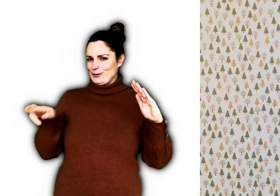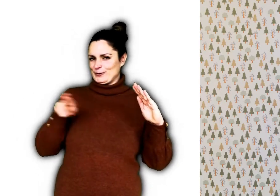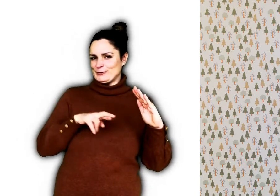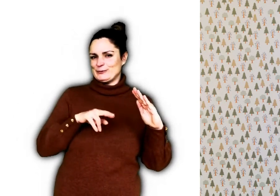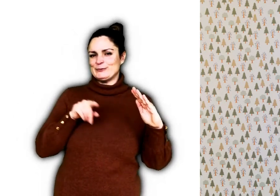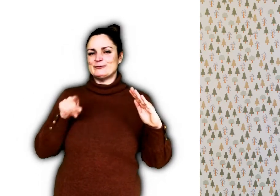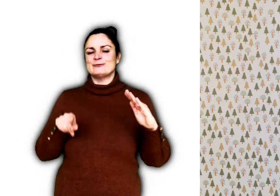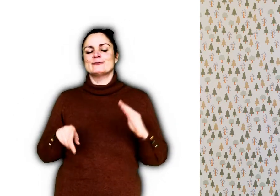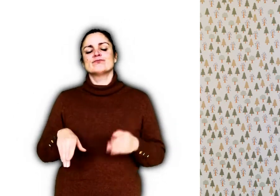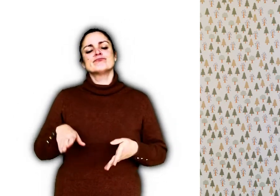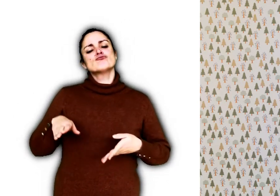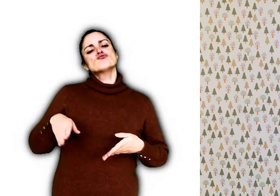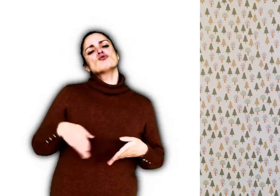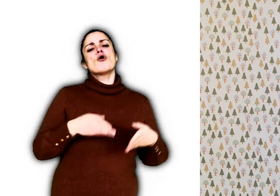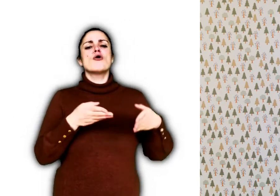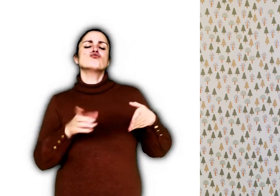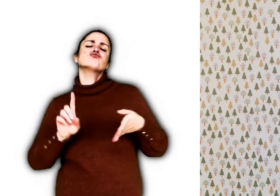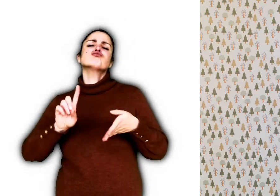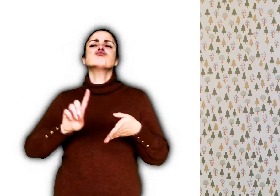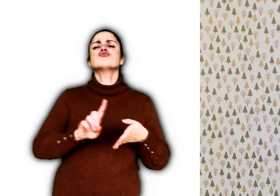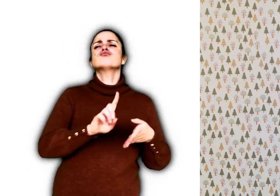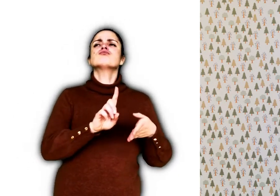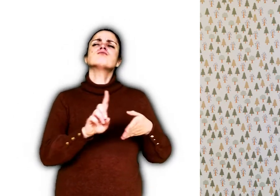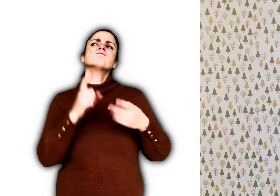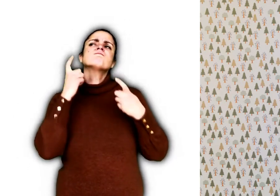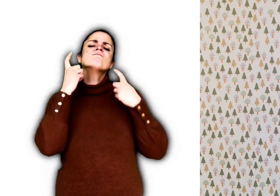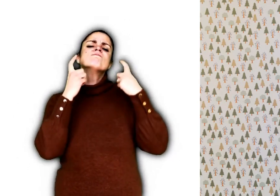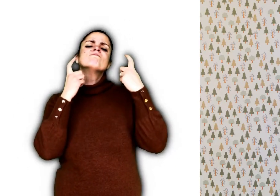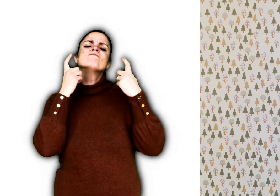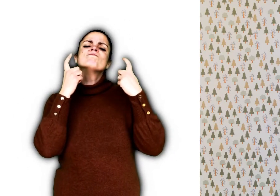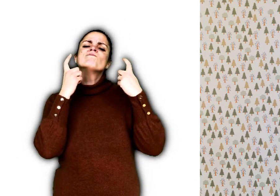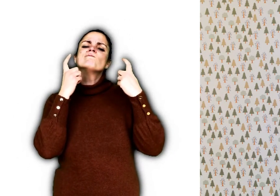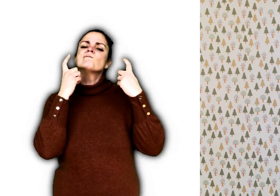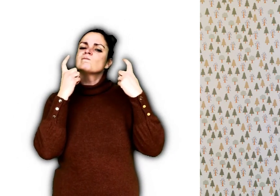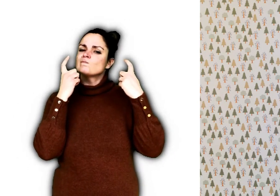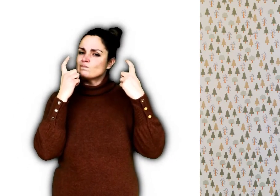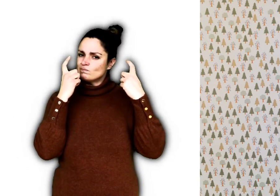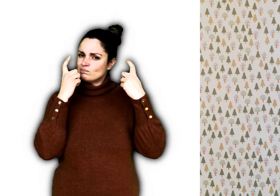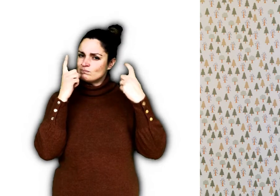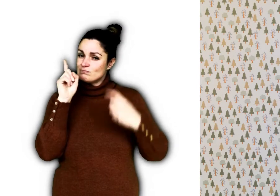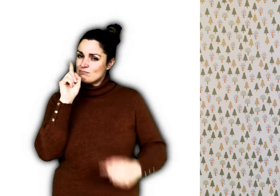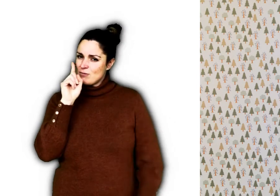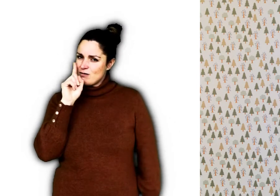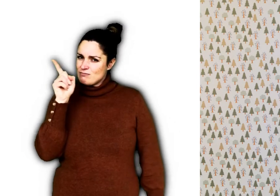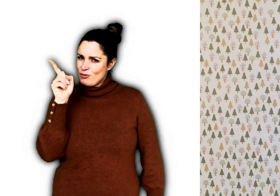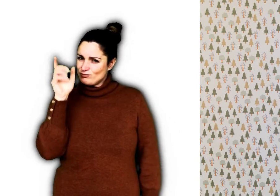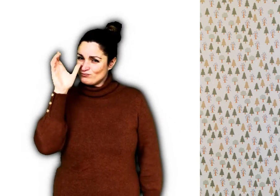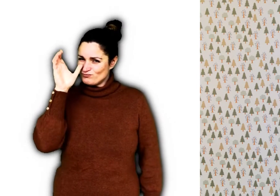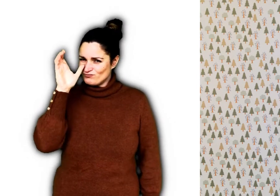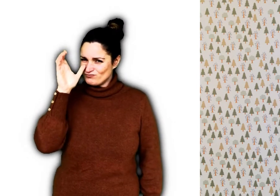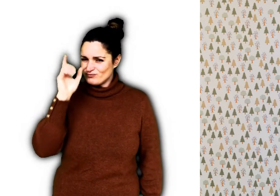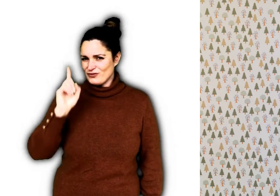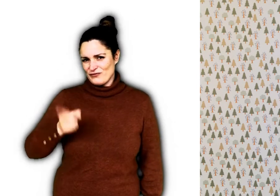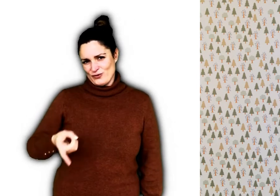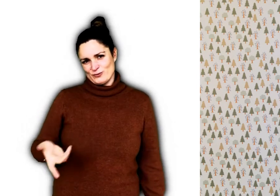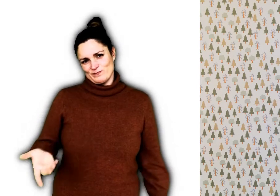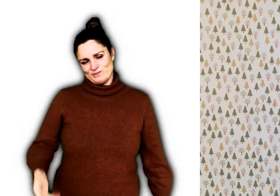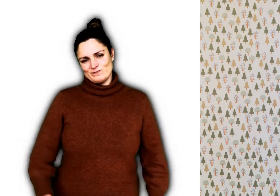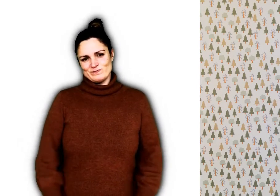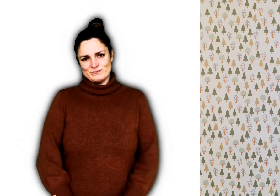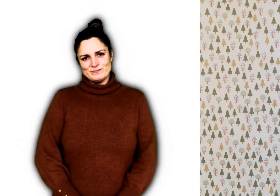En chemin, elle se dit décidément qu'il valait mieux écouter sa maman.